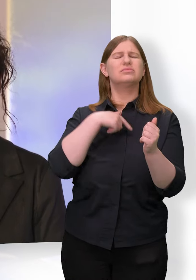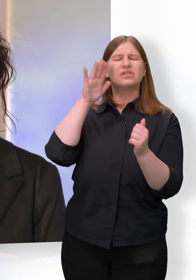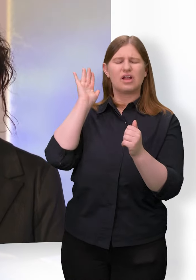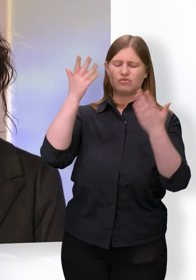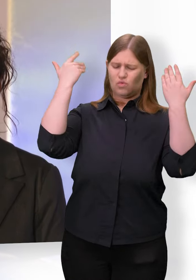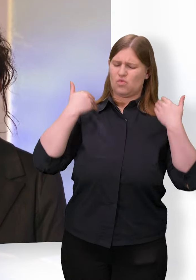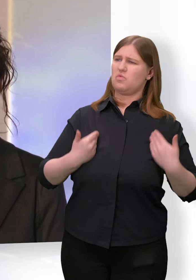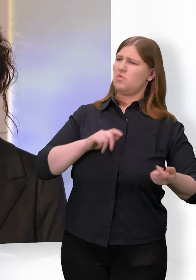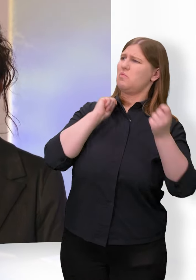ich bin.